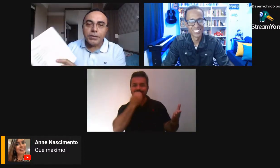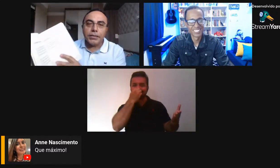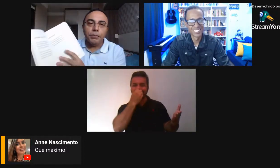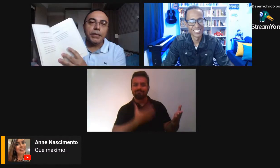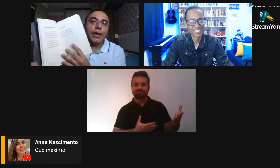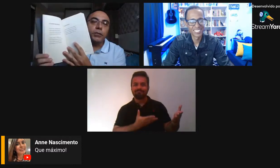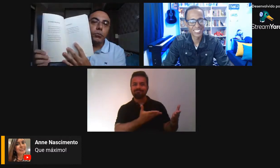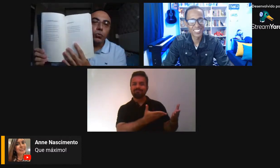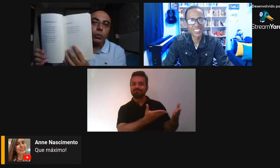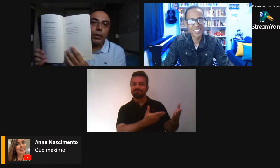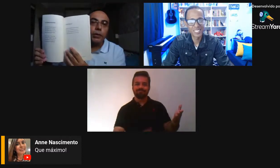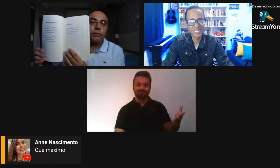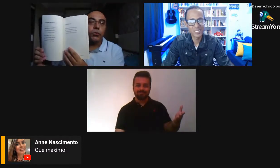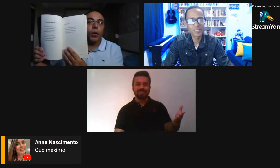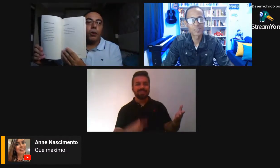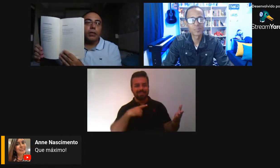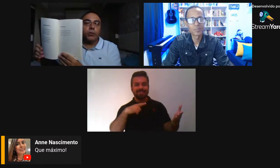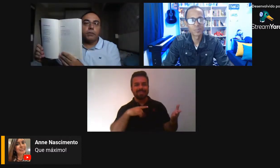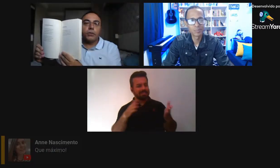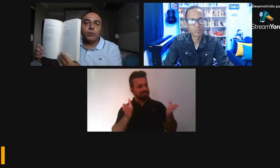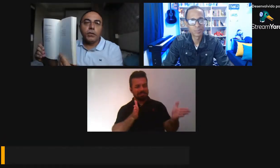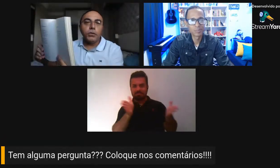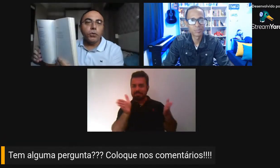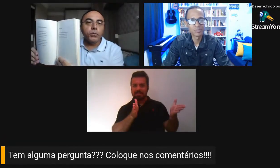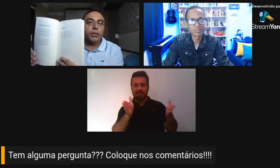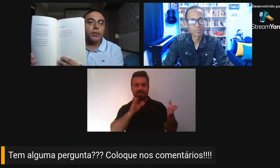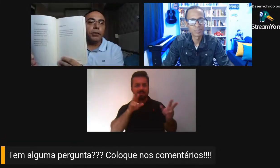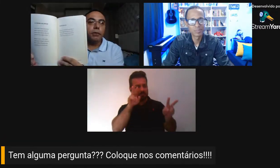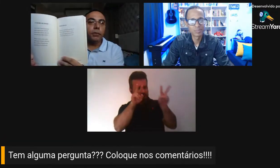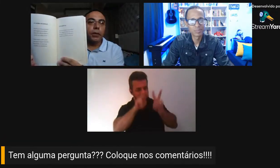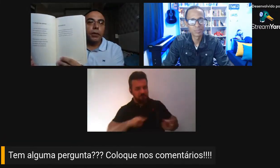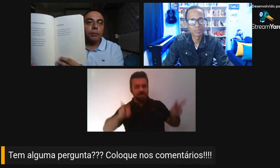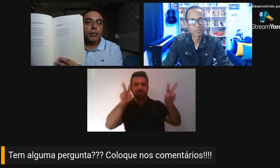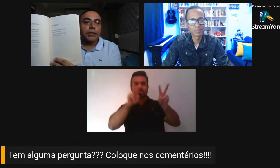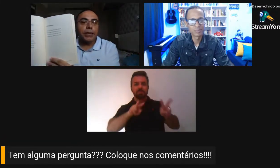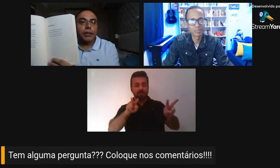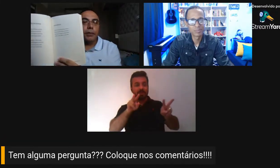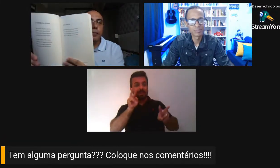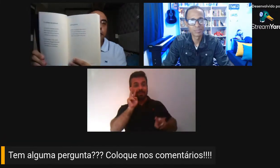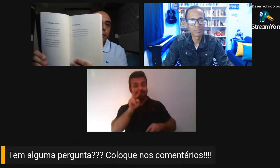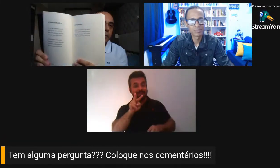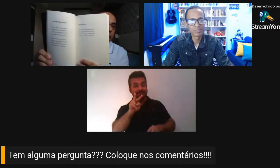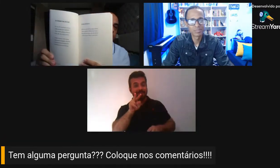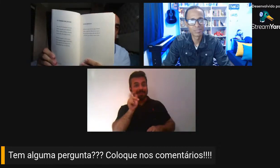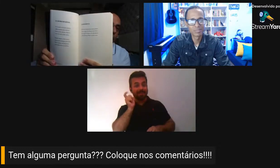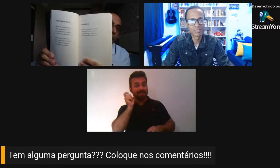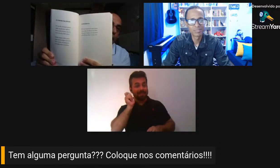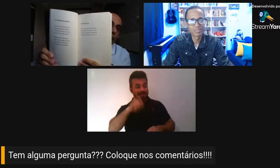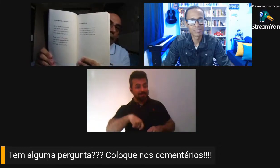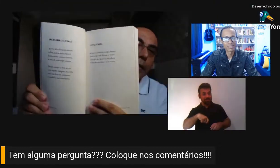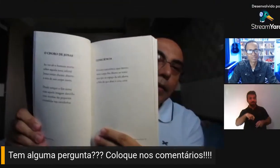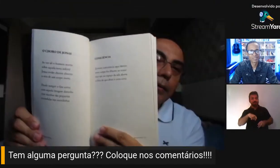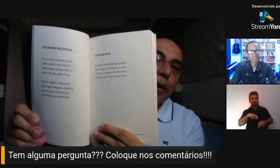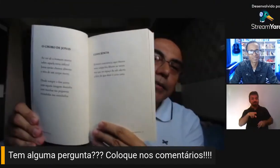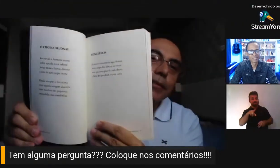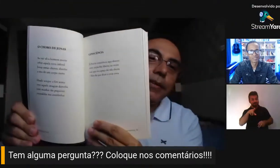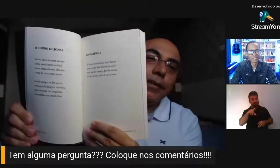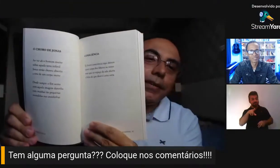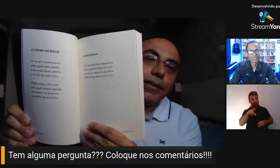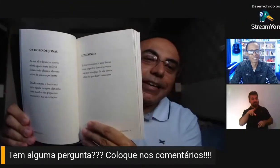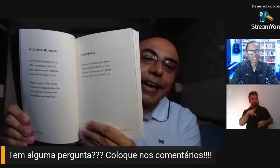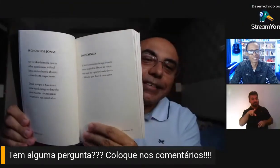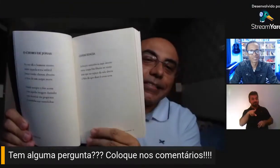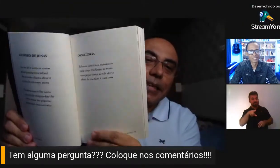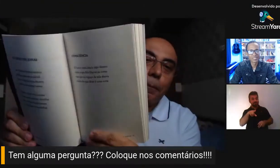realmente uma acessibilidade muito grande visual. Olha só, vocês estão vendo de longe aqui o livro, mas está lá, olha só, parece